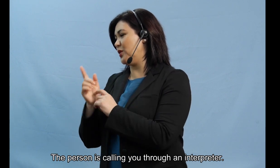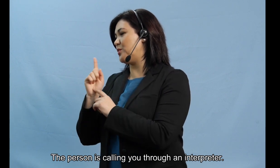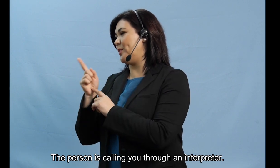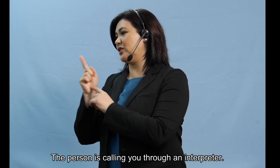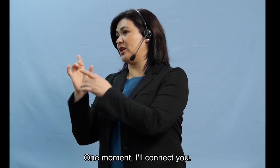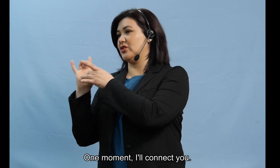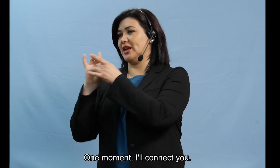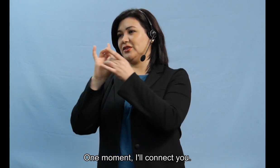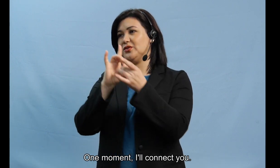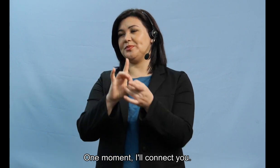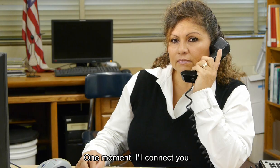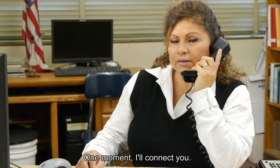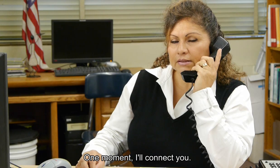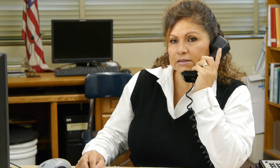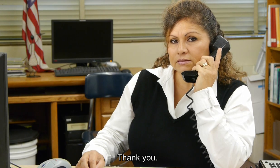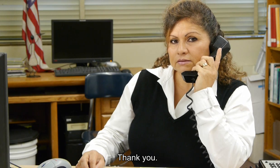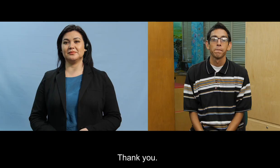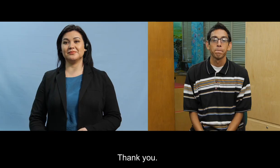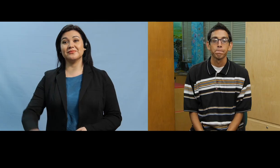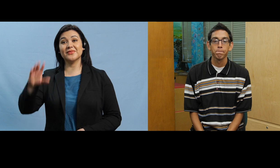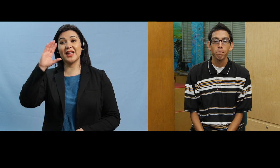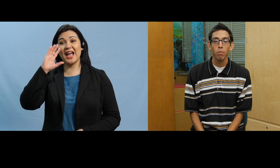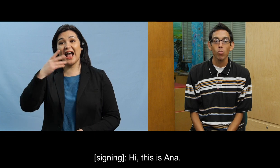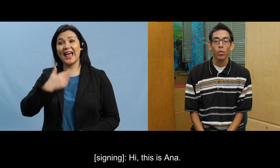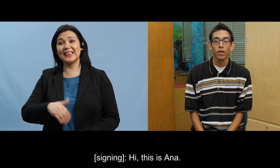intérprete un momento le conecto gracias